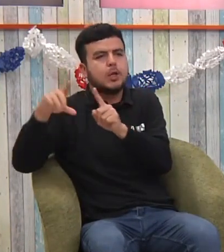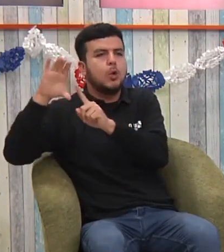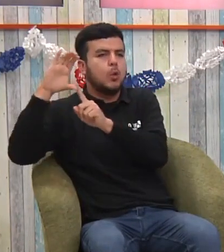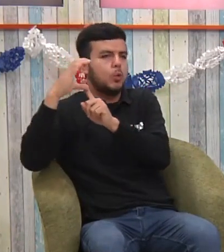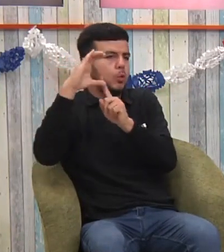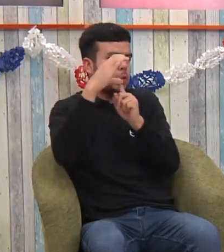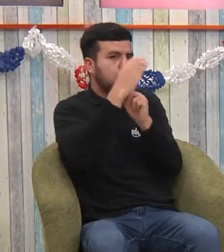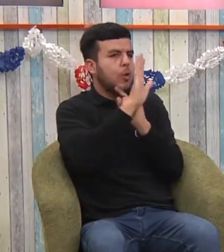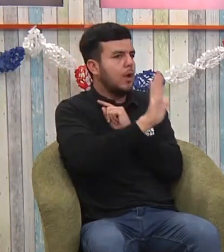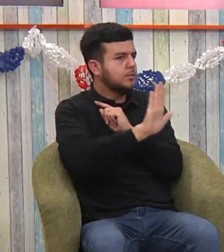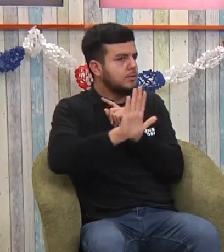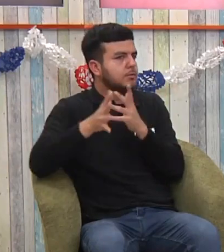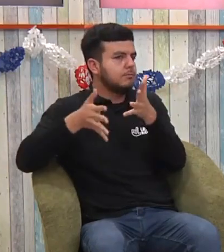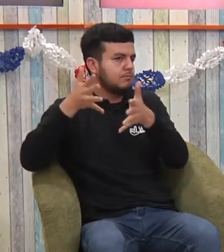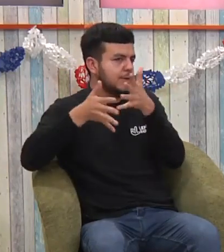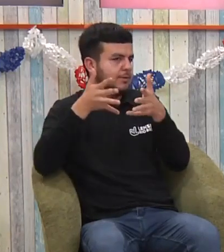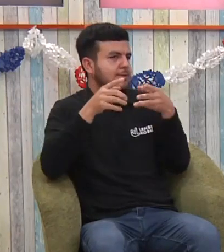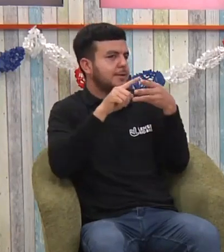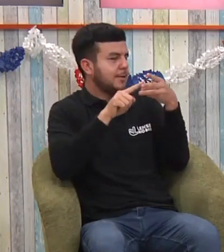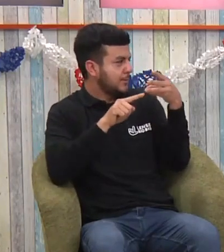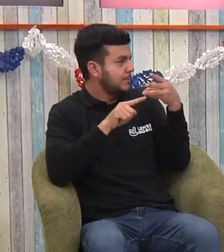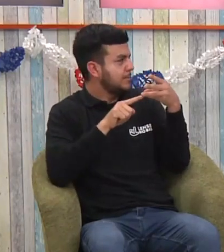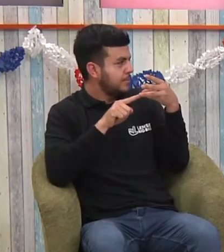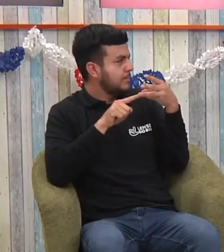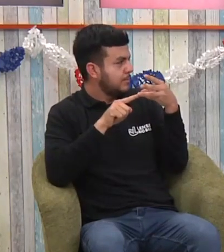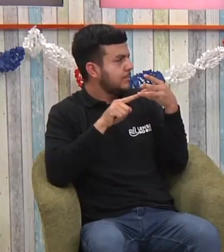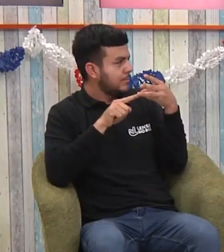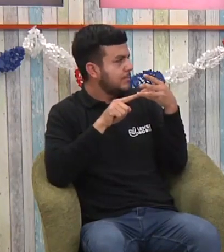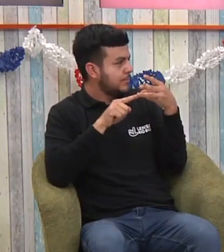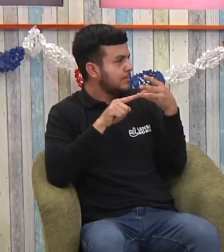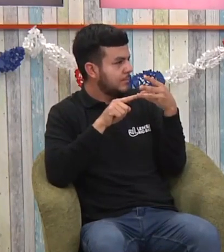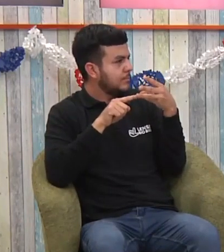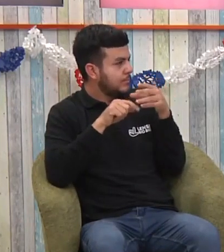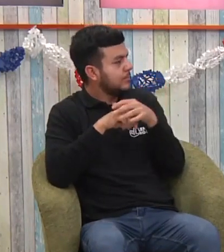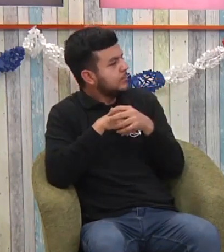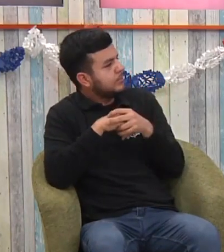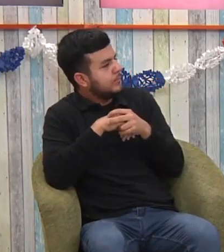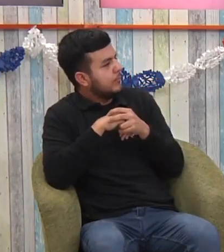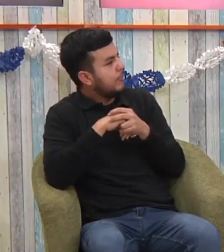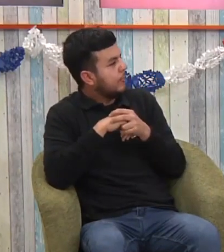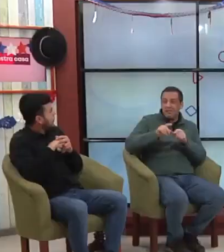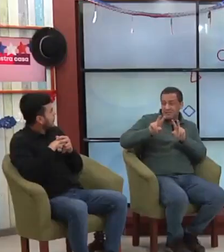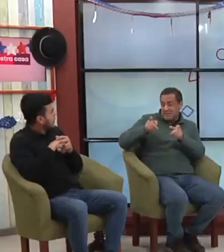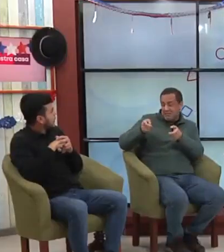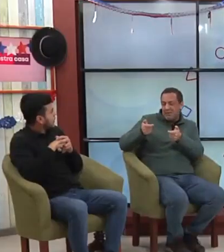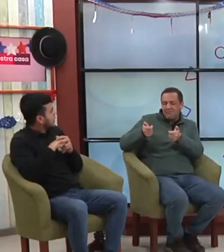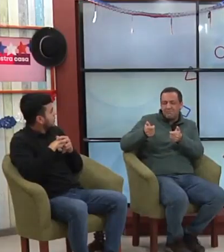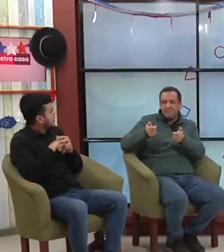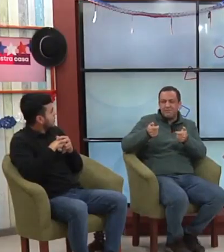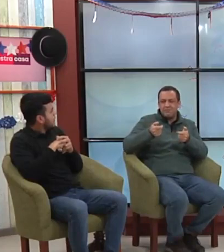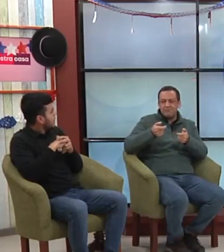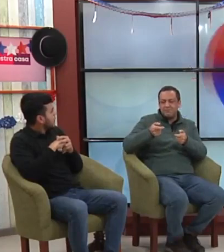agrupaciones, que hay una cultura, que es parte de lo que tú mencionabas. Y ahí, José, desde tu vereda como persona oyente,